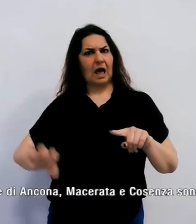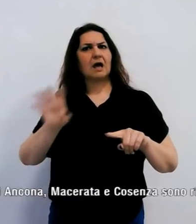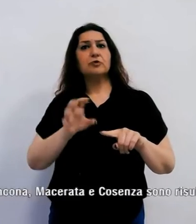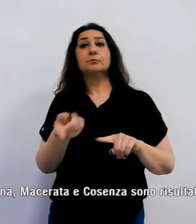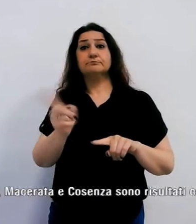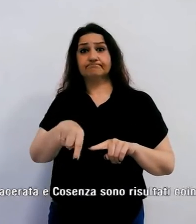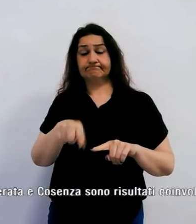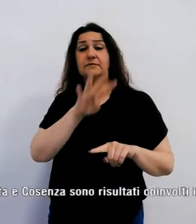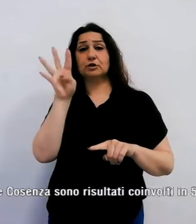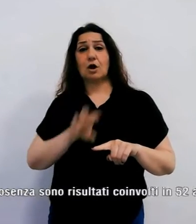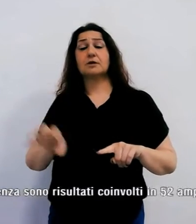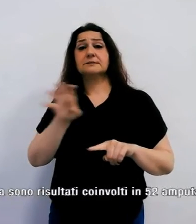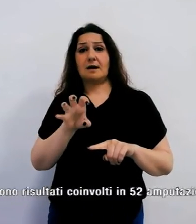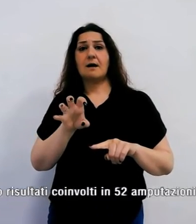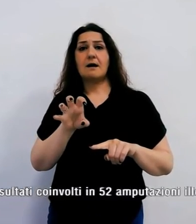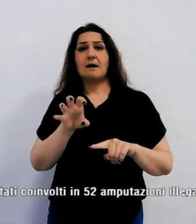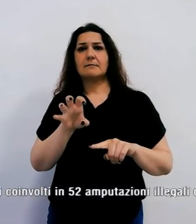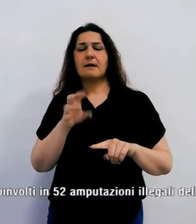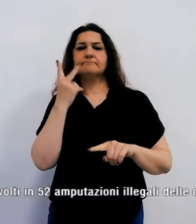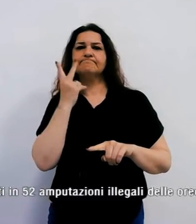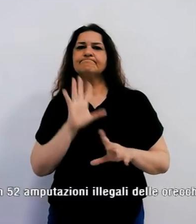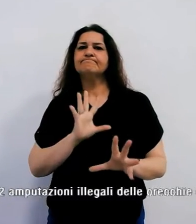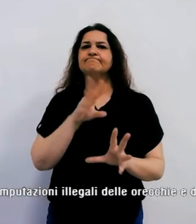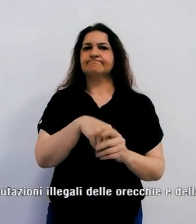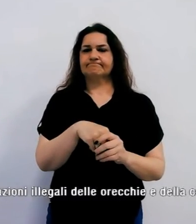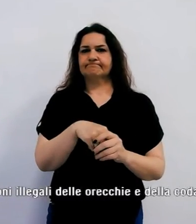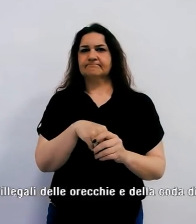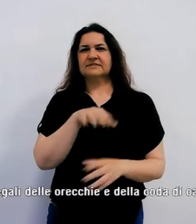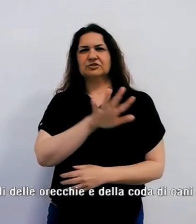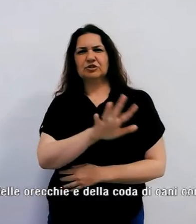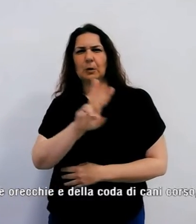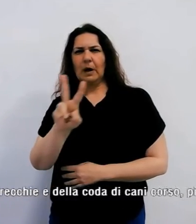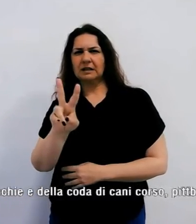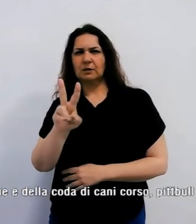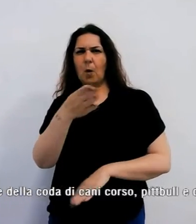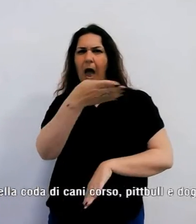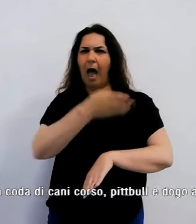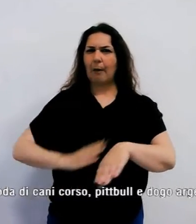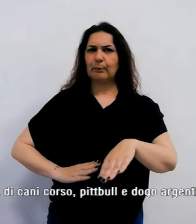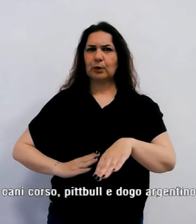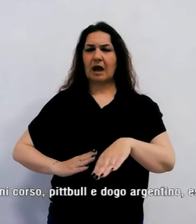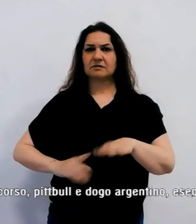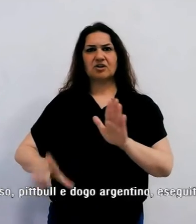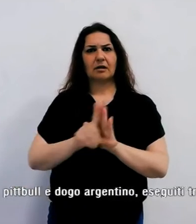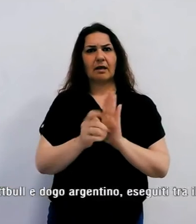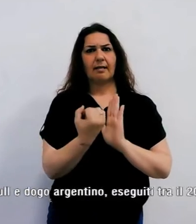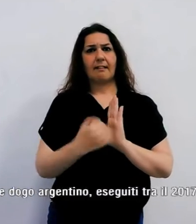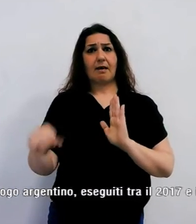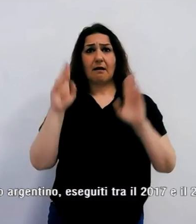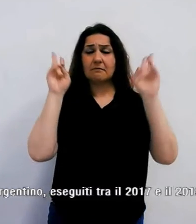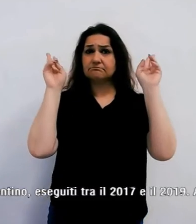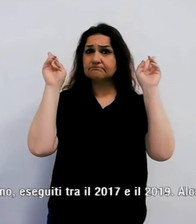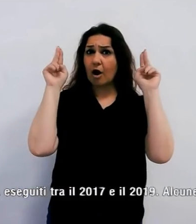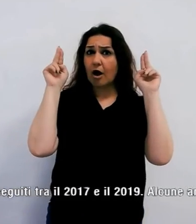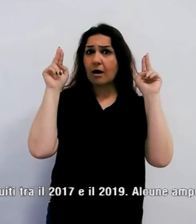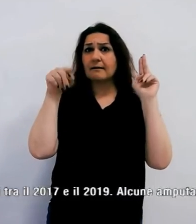sono risultati coinvolti in 52 amputazioni illegali di orecchie, code di cani, corso